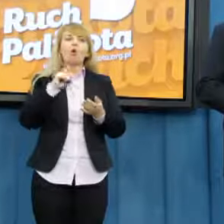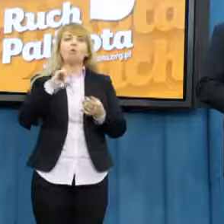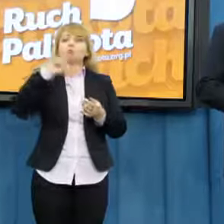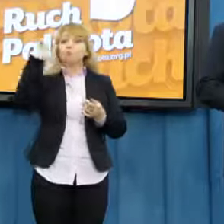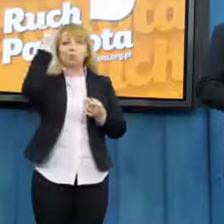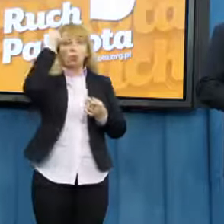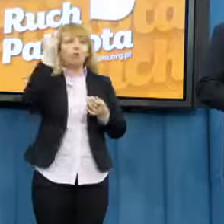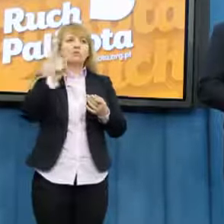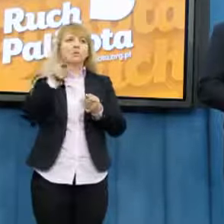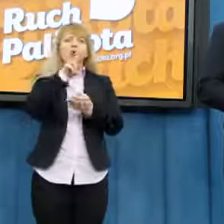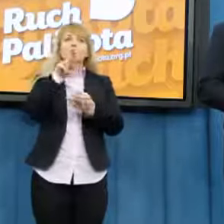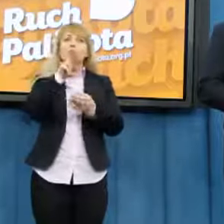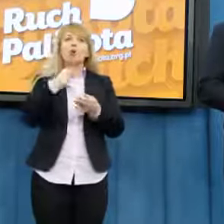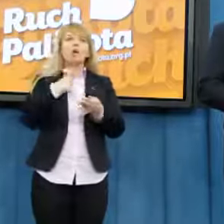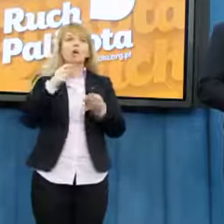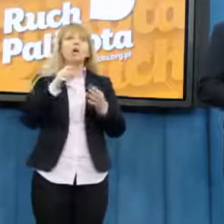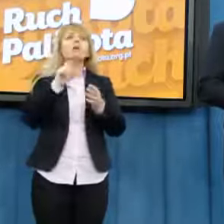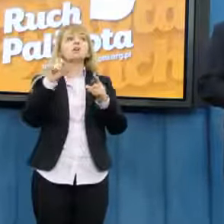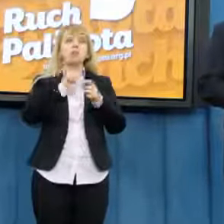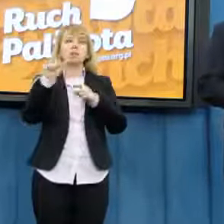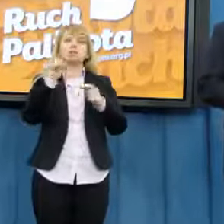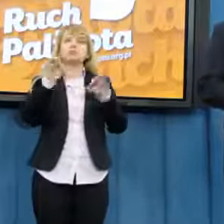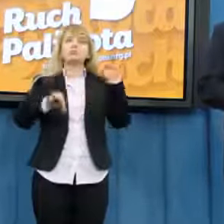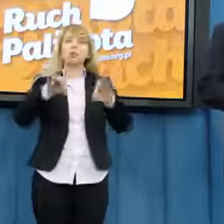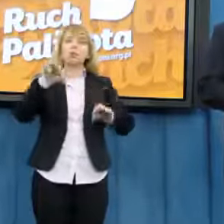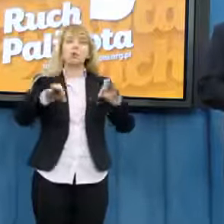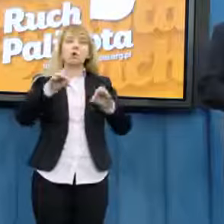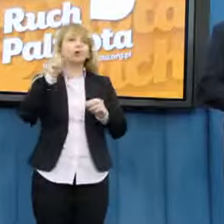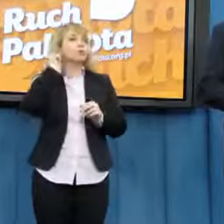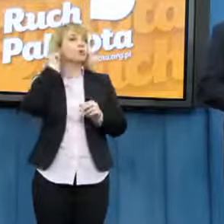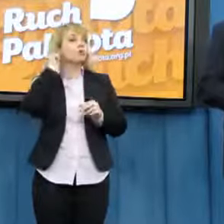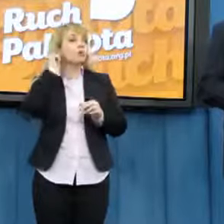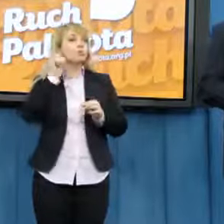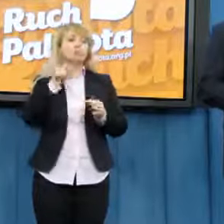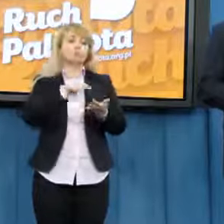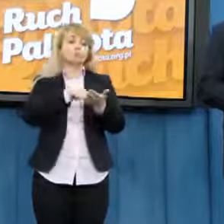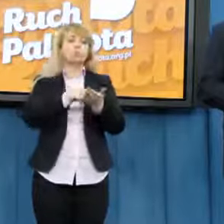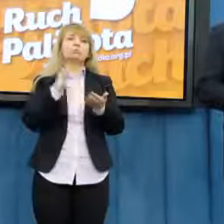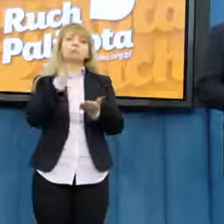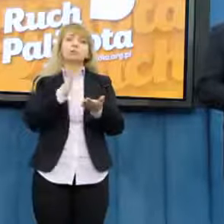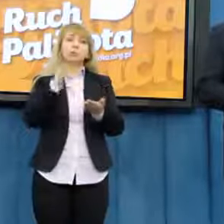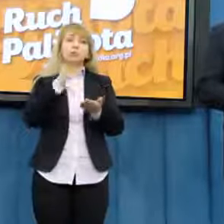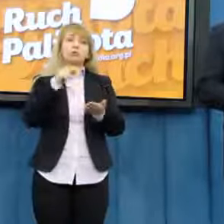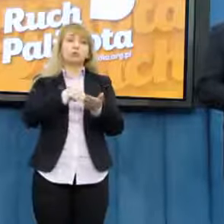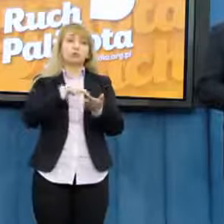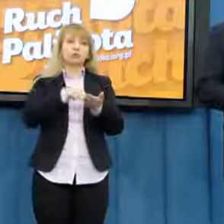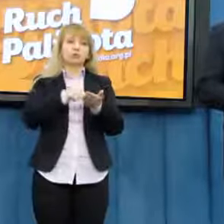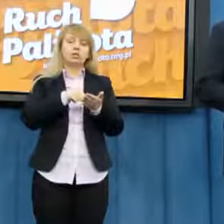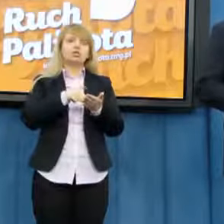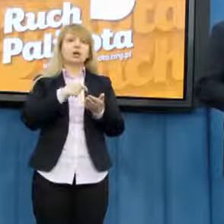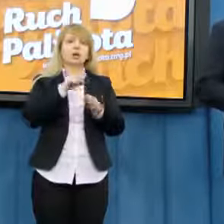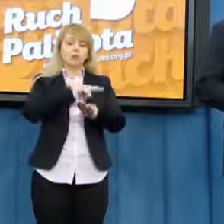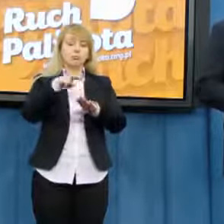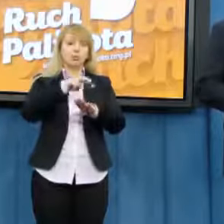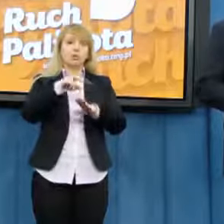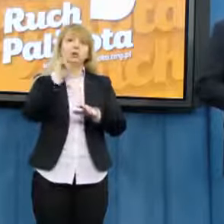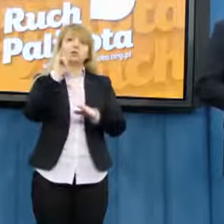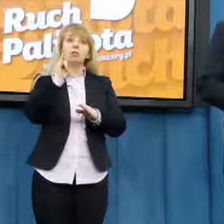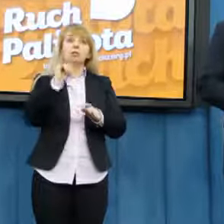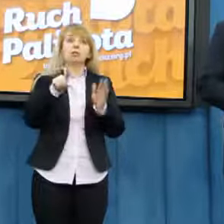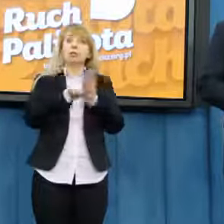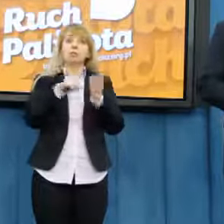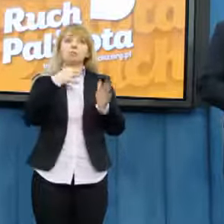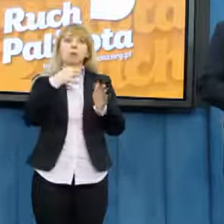Kobiet w przygotowaniu tego projektu oraz o olbrzymiej roli pani marszałkini Wandy Nowickiej